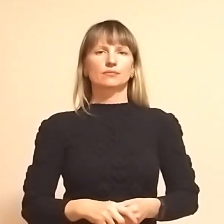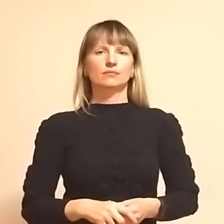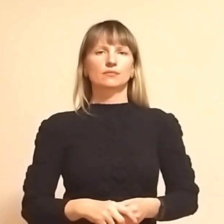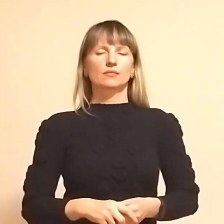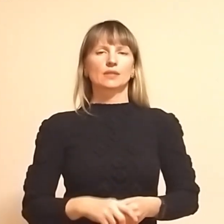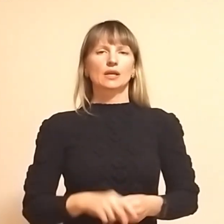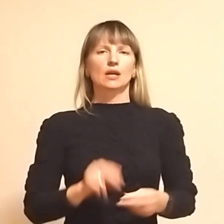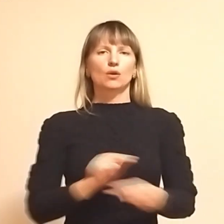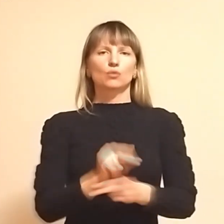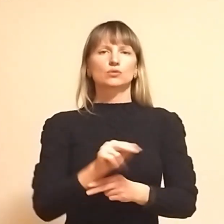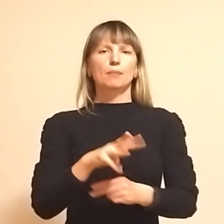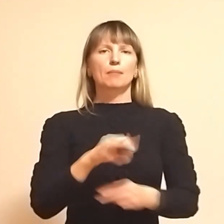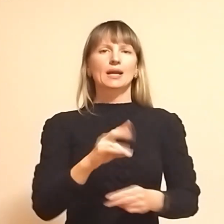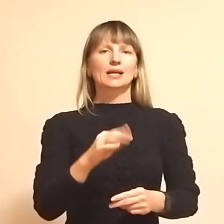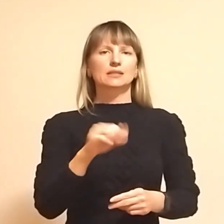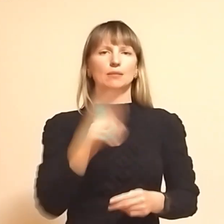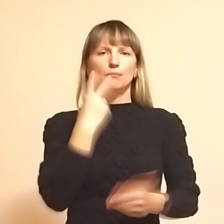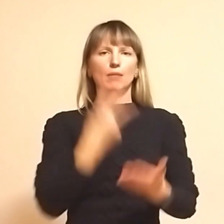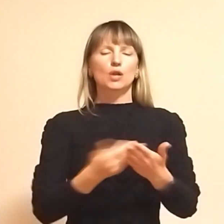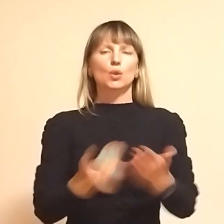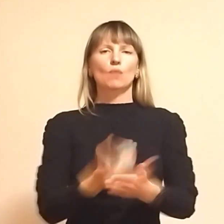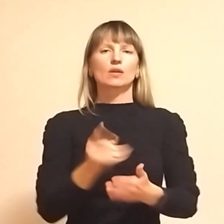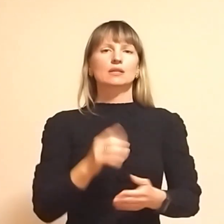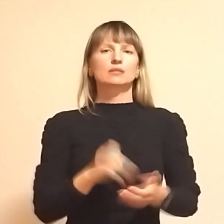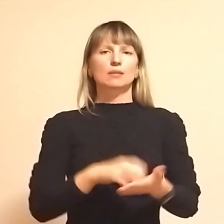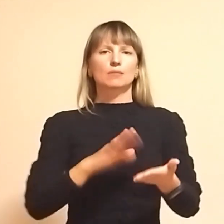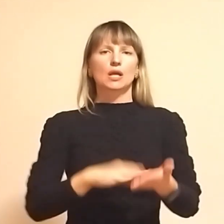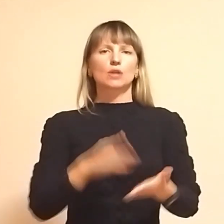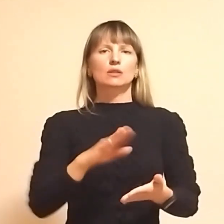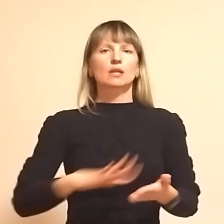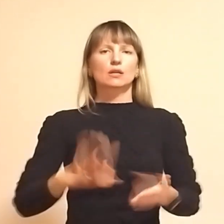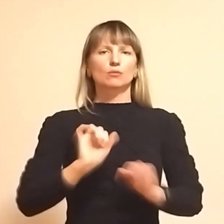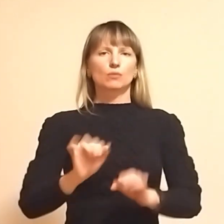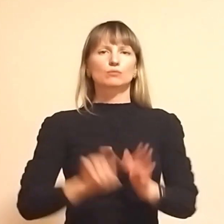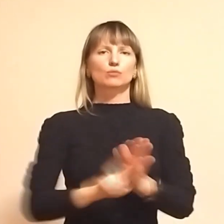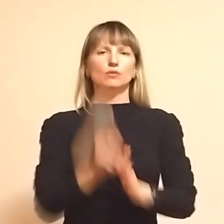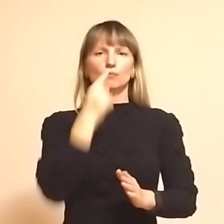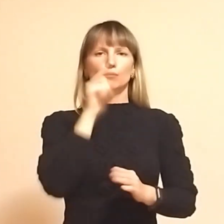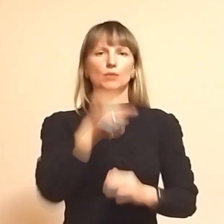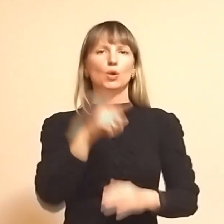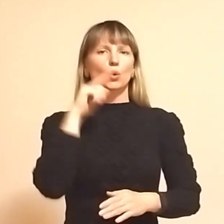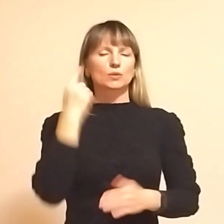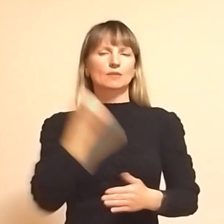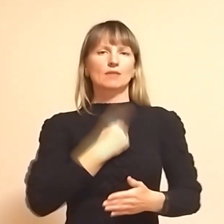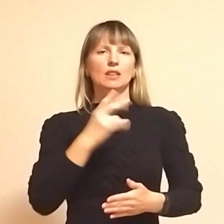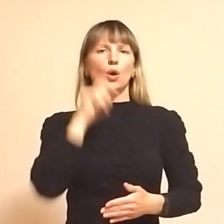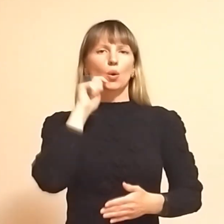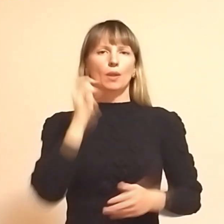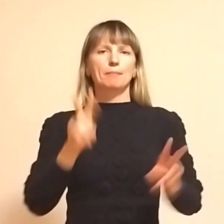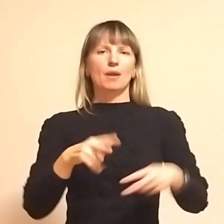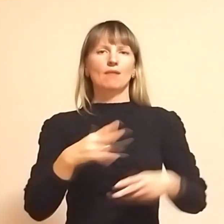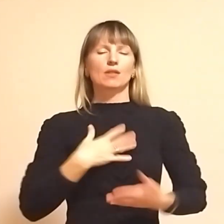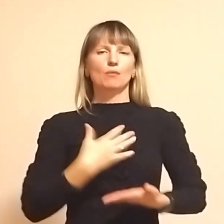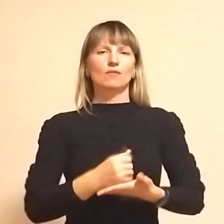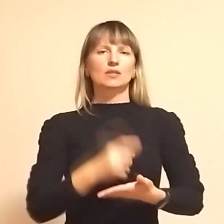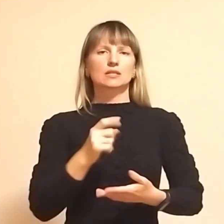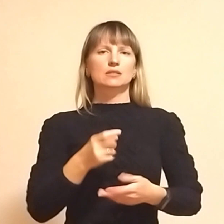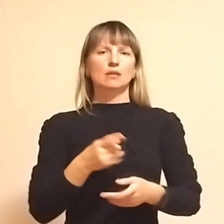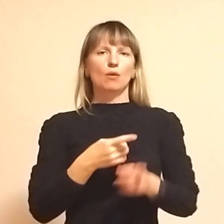Інструктор Микита показує новачкам, які записалися до тероборони з початку вторгнення російських військ на Україну, правила поводження з вогнепальною